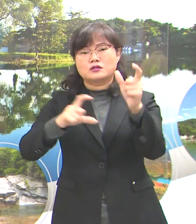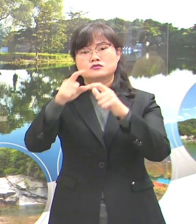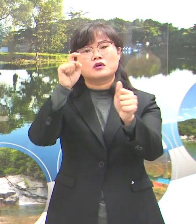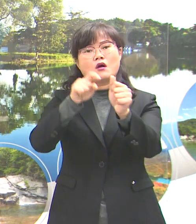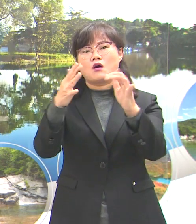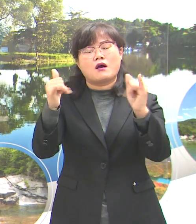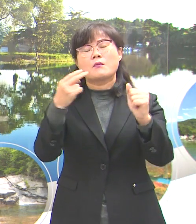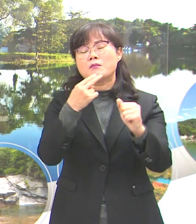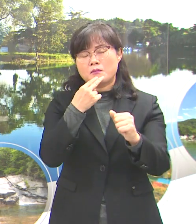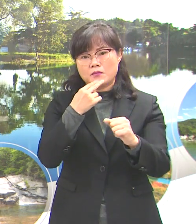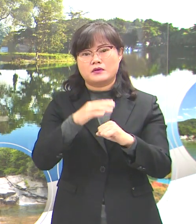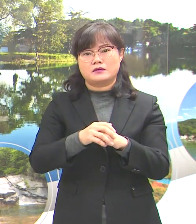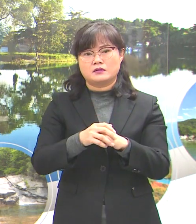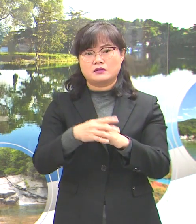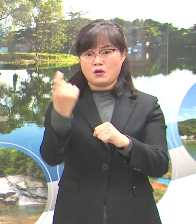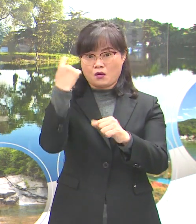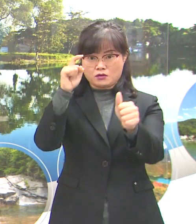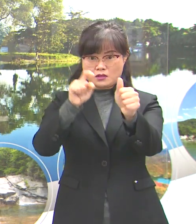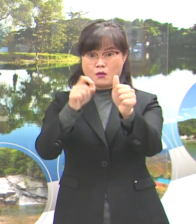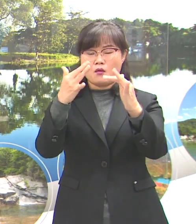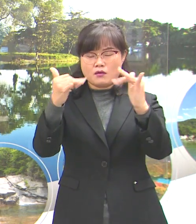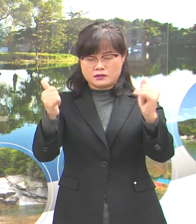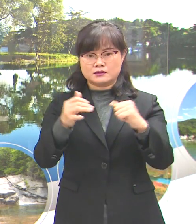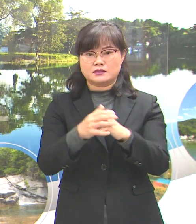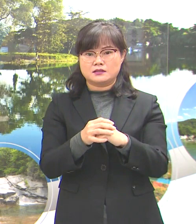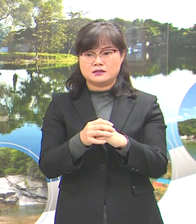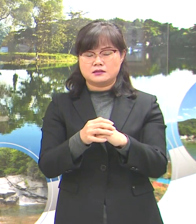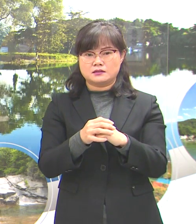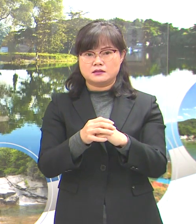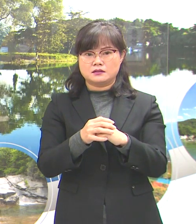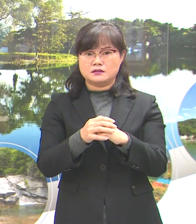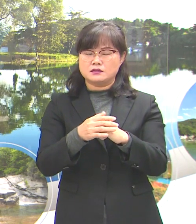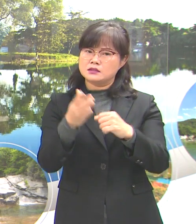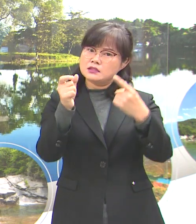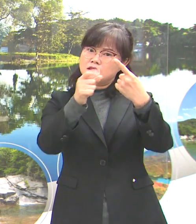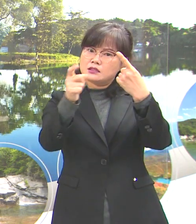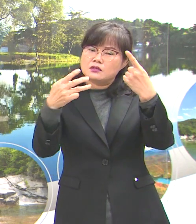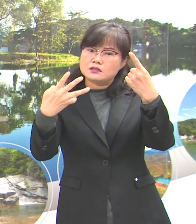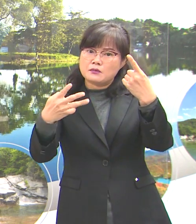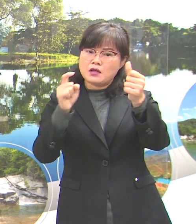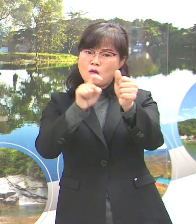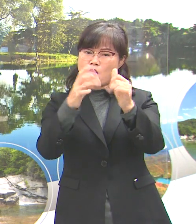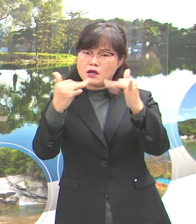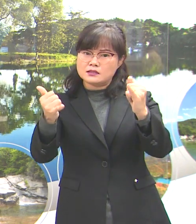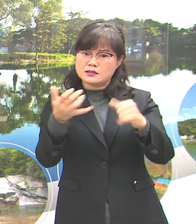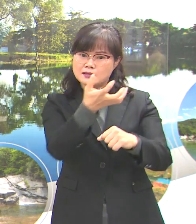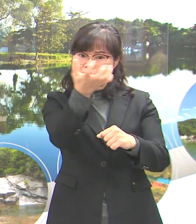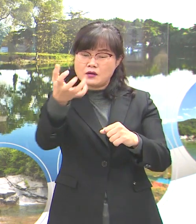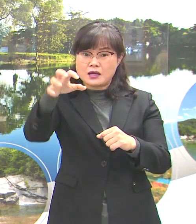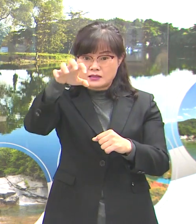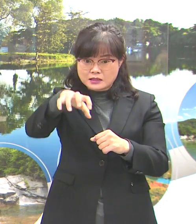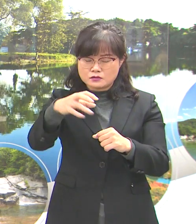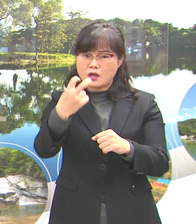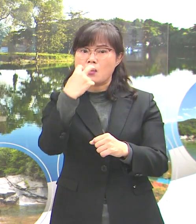어제 확진자의 경우 지난 1월 3일 확진자가 다녀간 장소와 겹치는 부분은